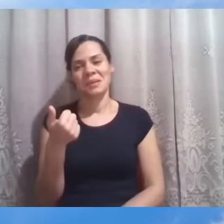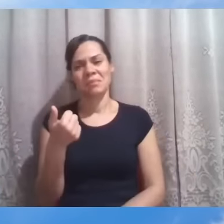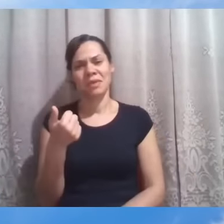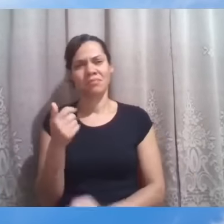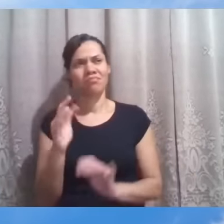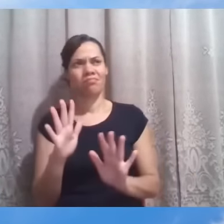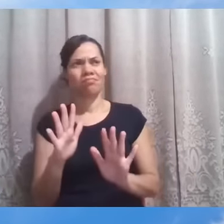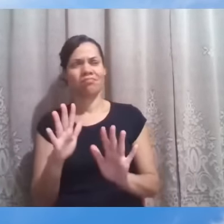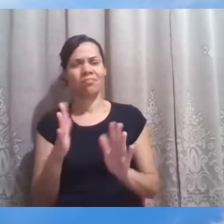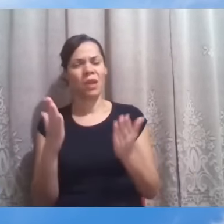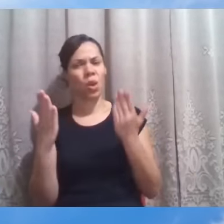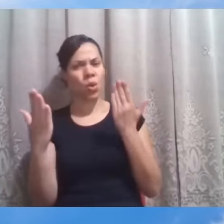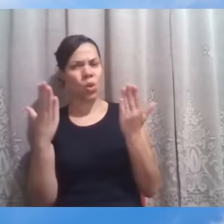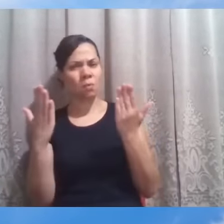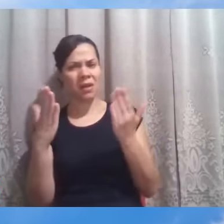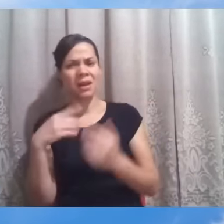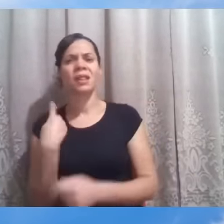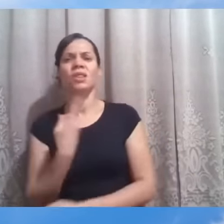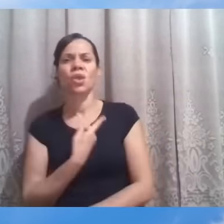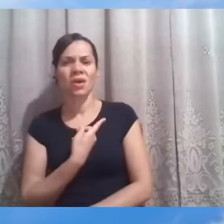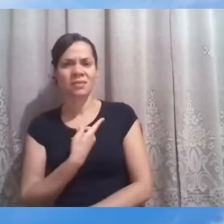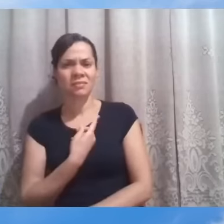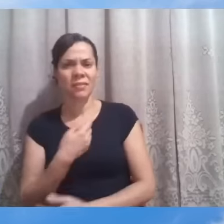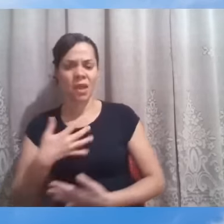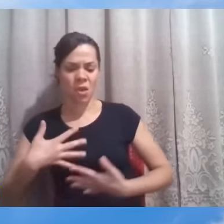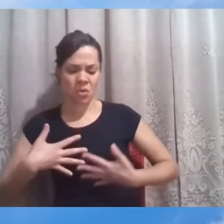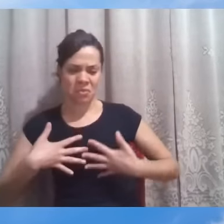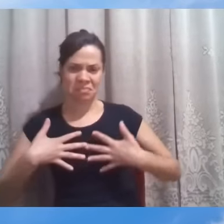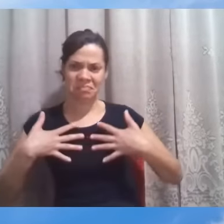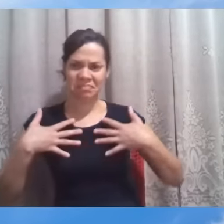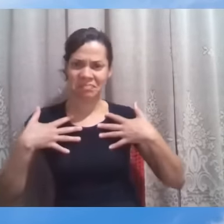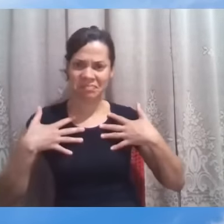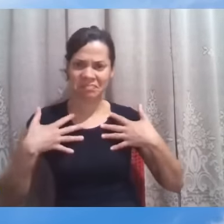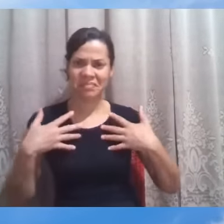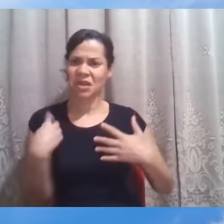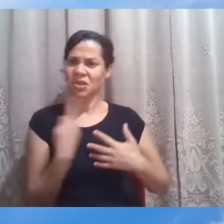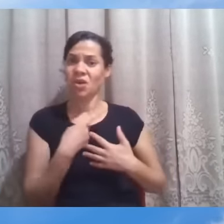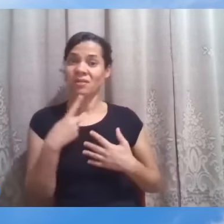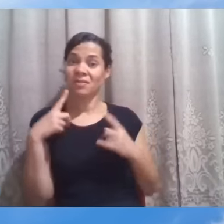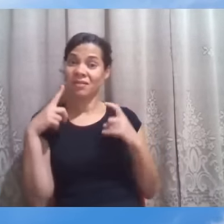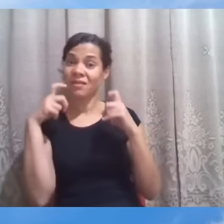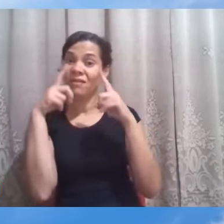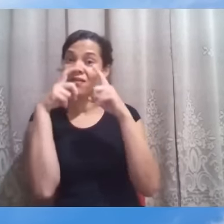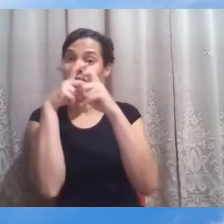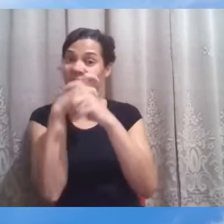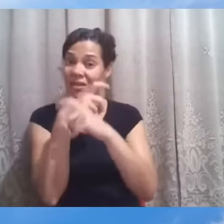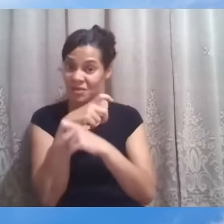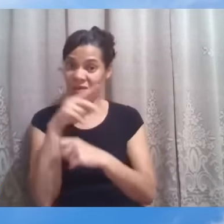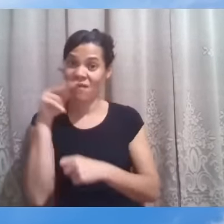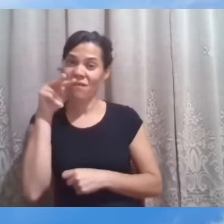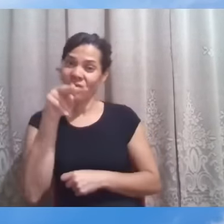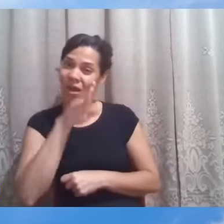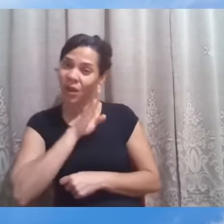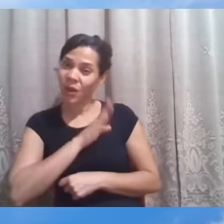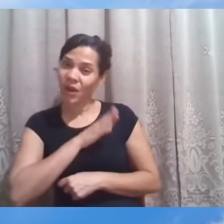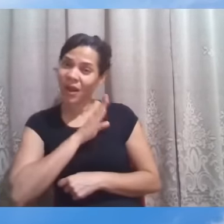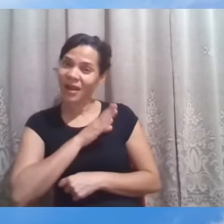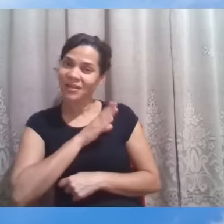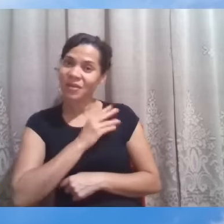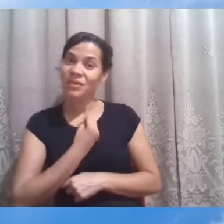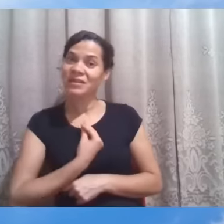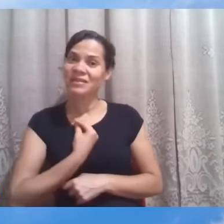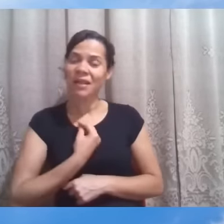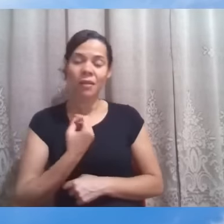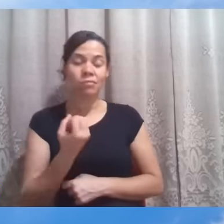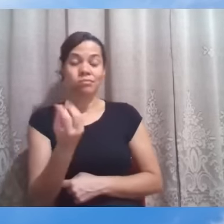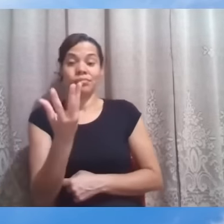nosso orgulho, em nossa verdade, não teremos dificuldade em ver corações que surgem em contextos inesperados